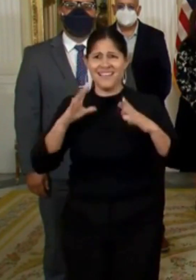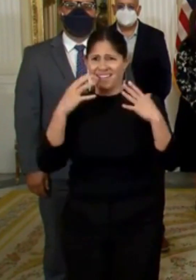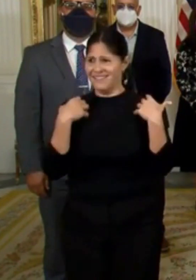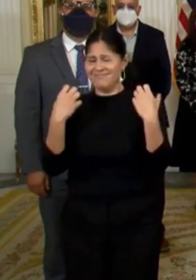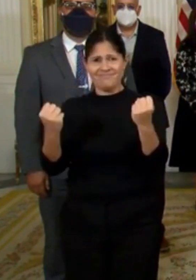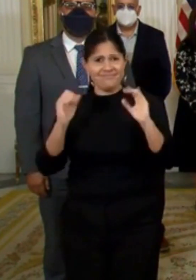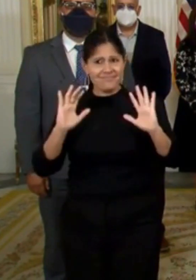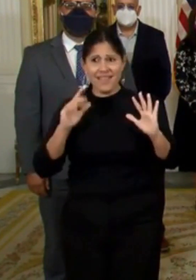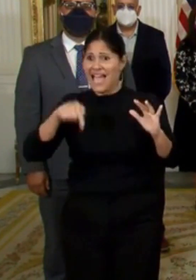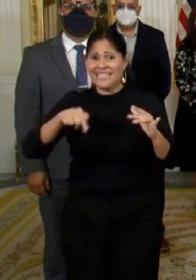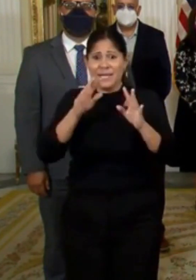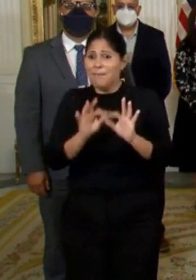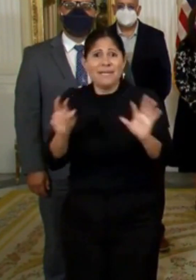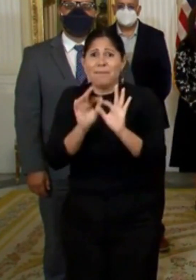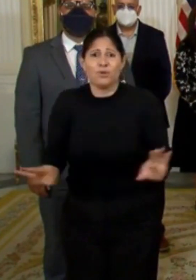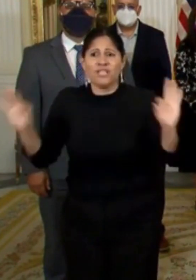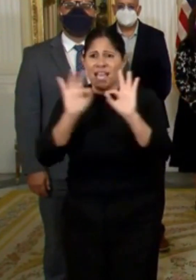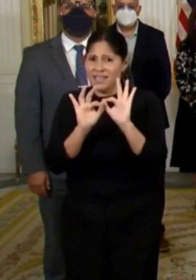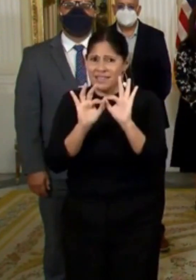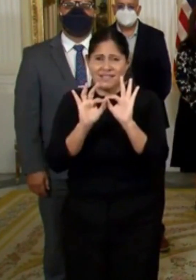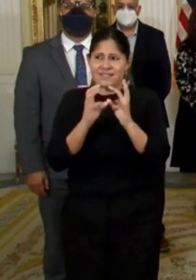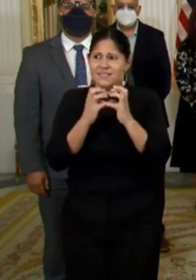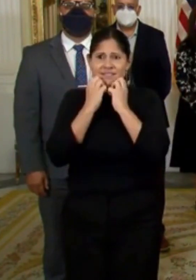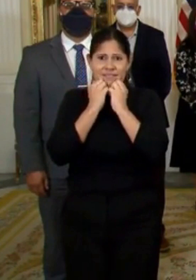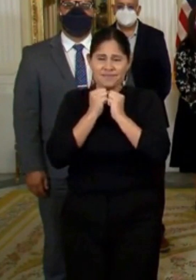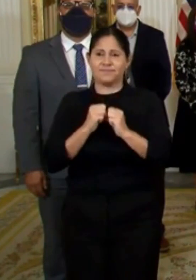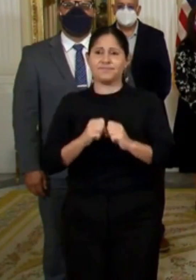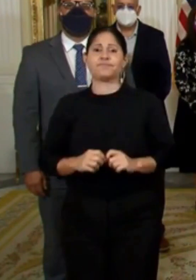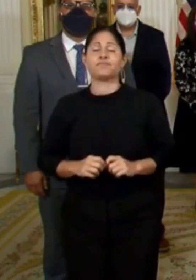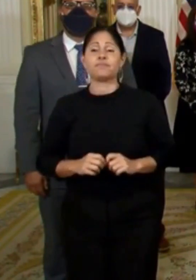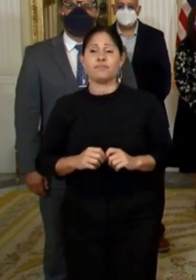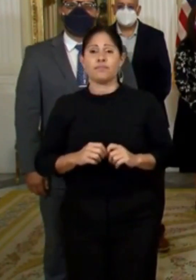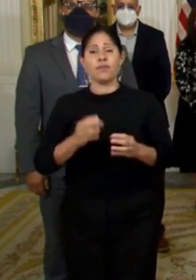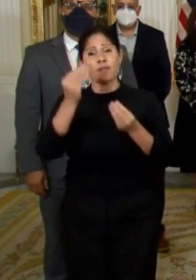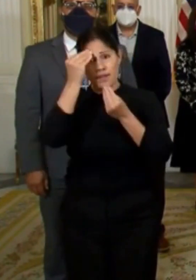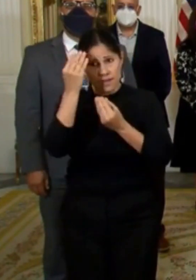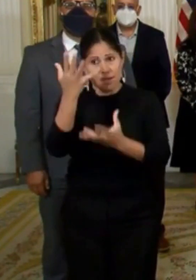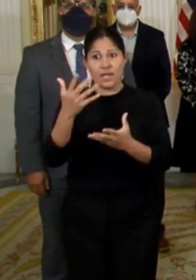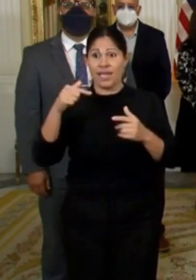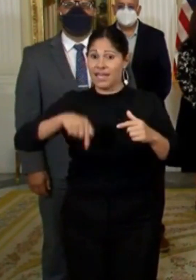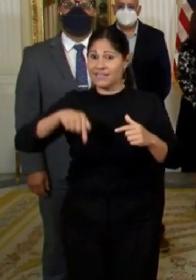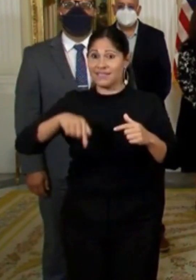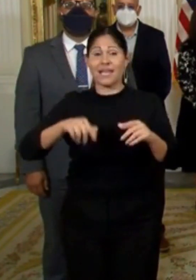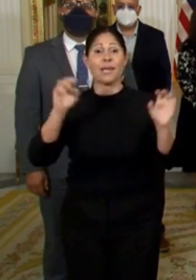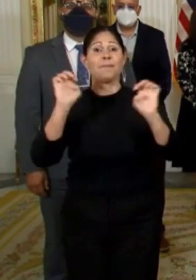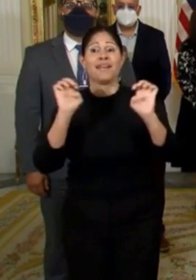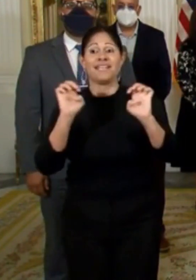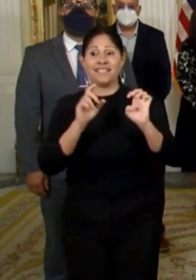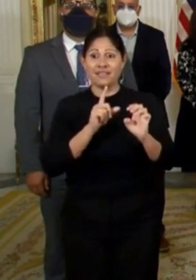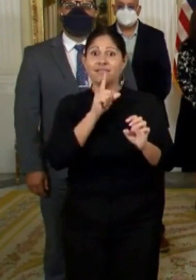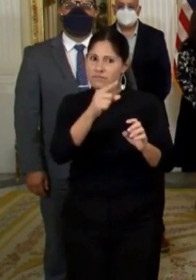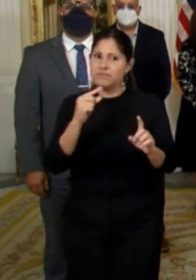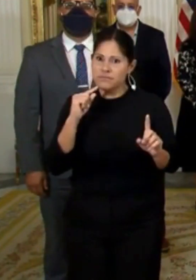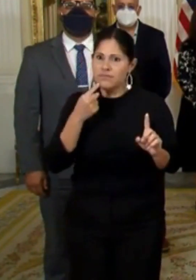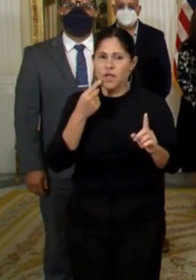que al final de cuentas es nuestro recurso más valioso. No podemos olvidar que enfrentamos una emergencia real y a